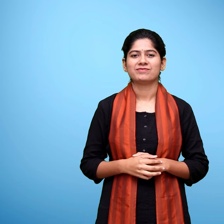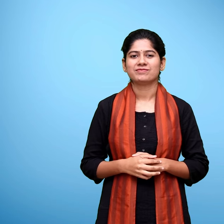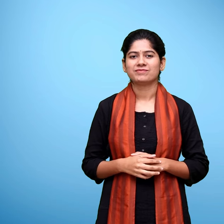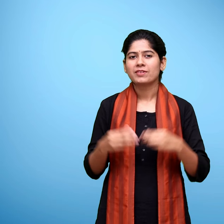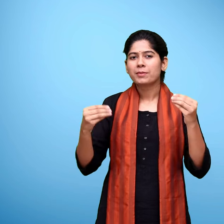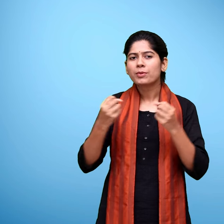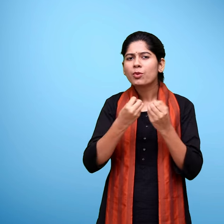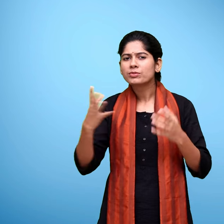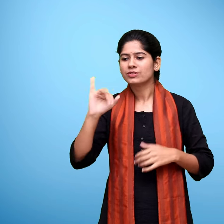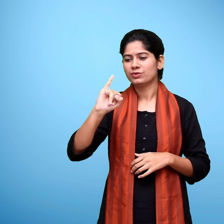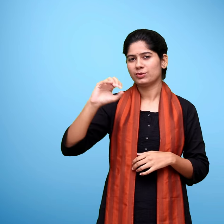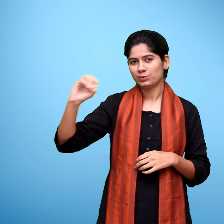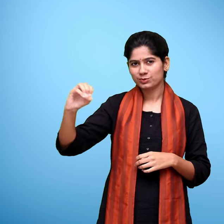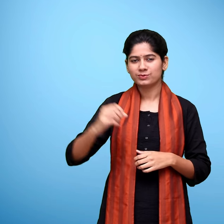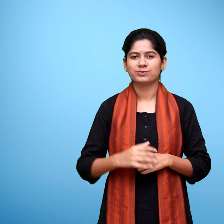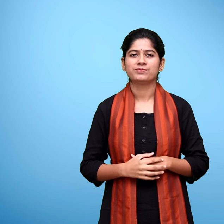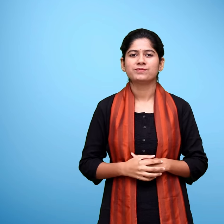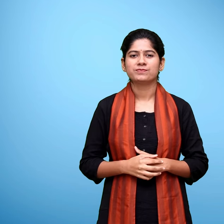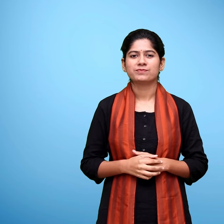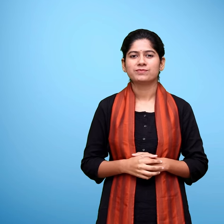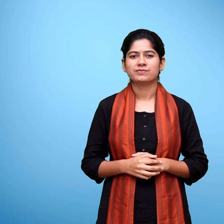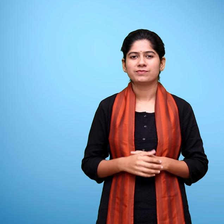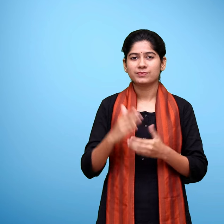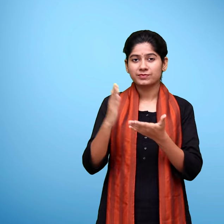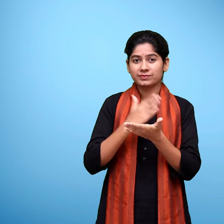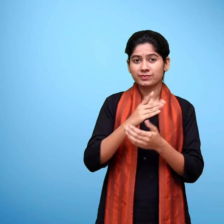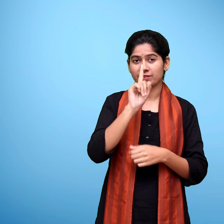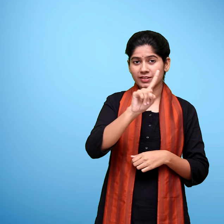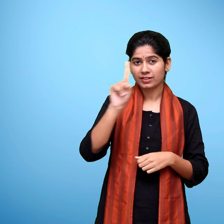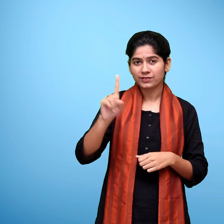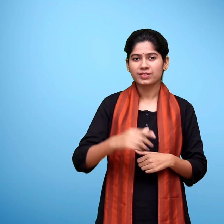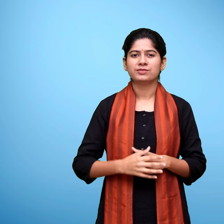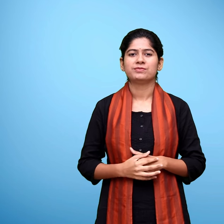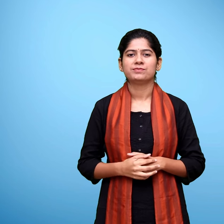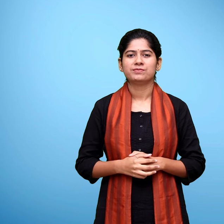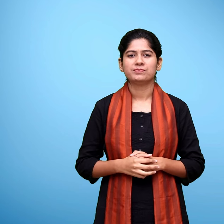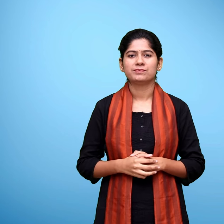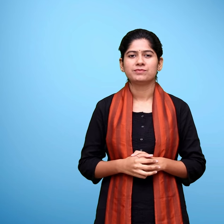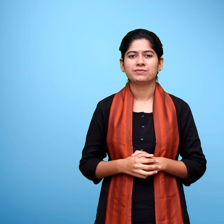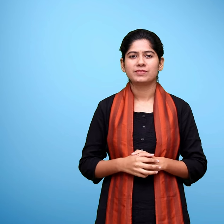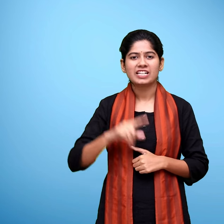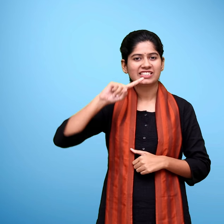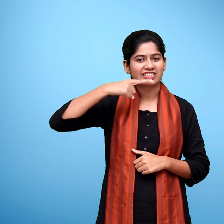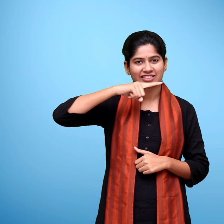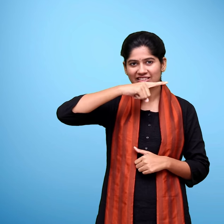प्रिष्ठ साथ पाठ ग्यारह भुट्टे